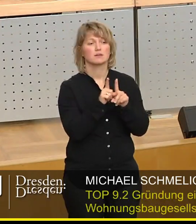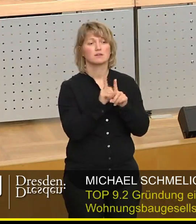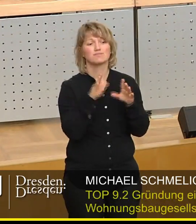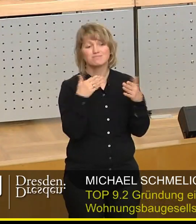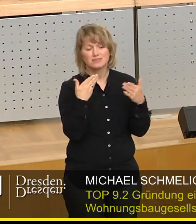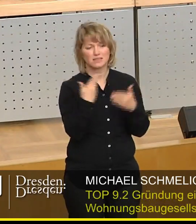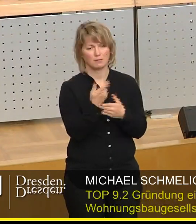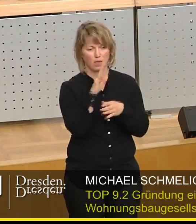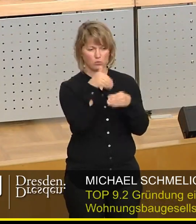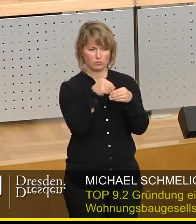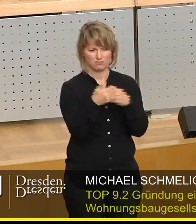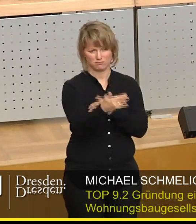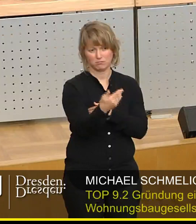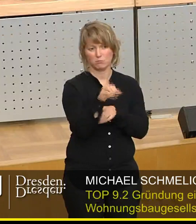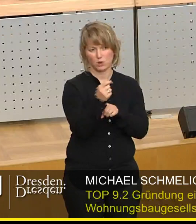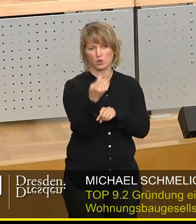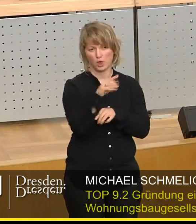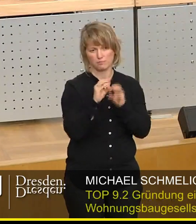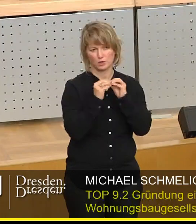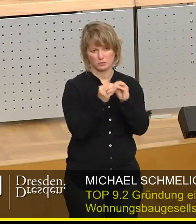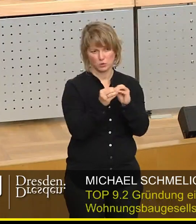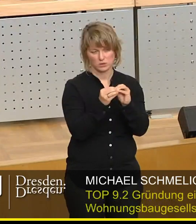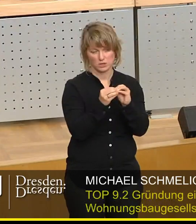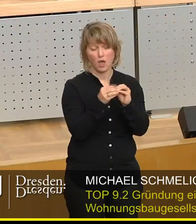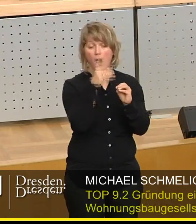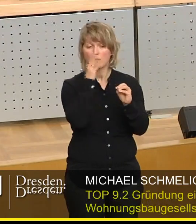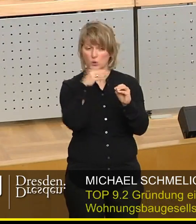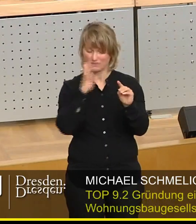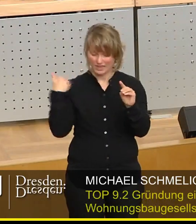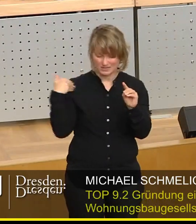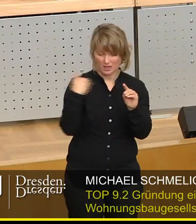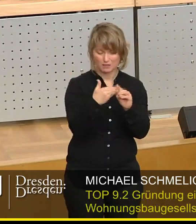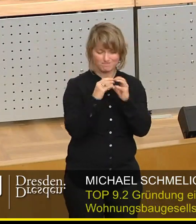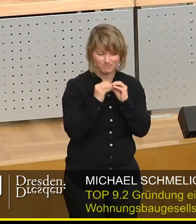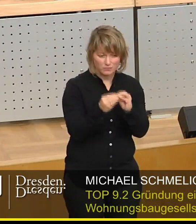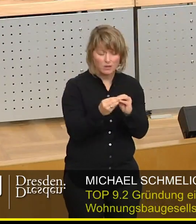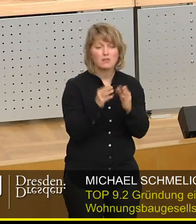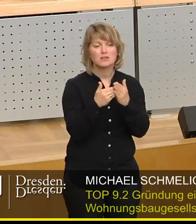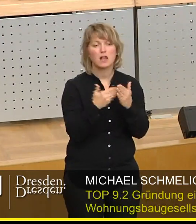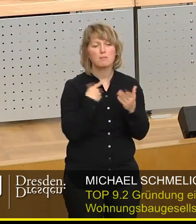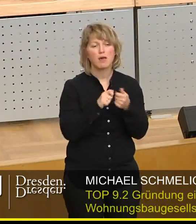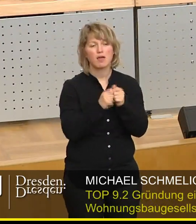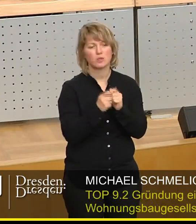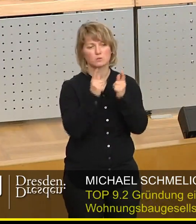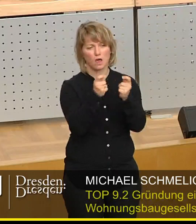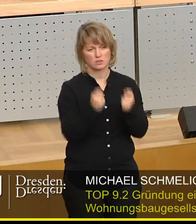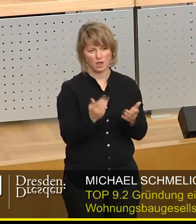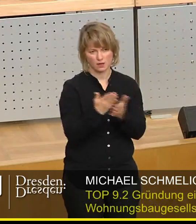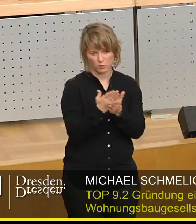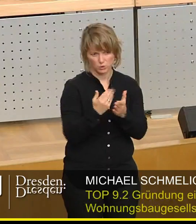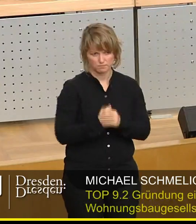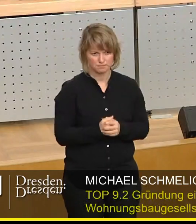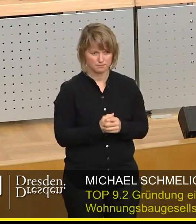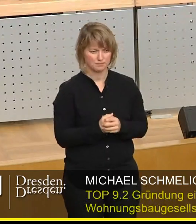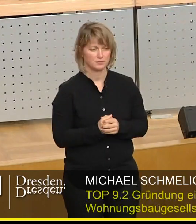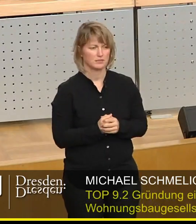Schwangerschaftskomplikationen sprechen, die auch dazu geführt haben, dass es heute noch mal einen Änderungsantrag unsererseits gibt. Denn im